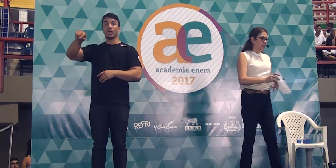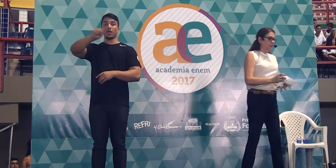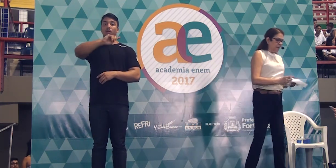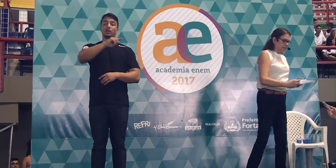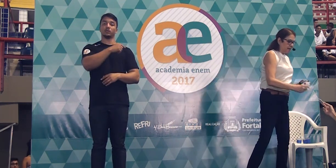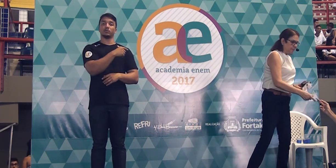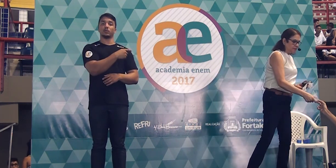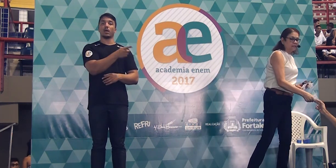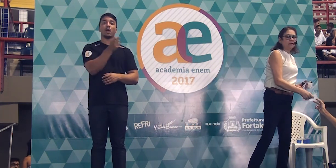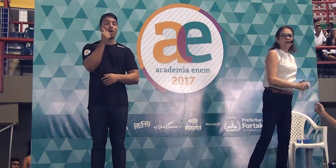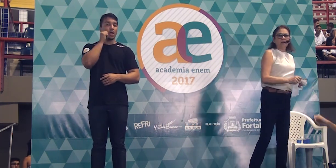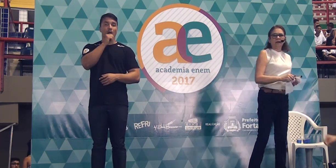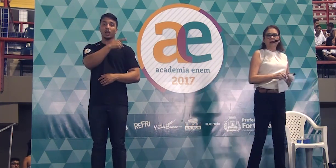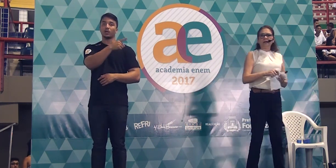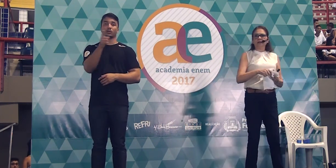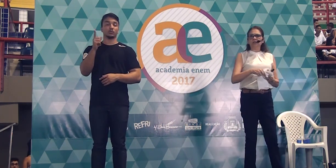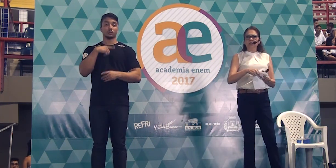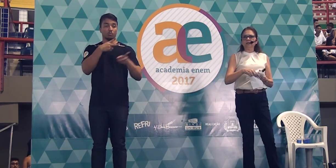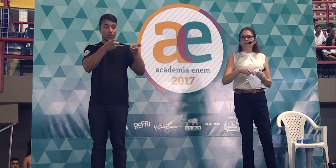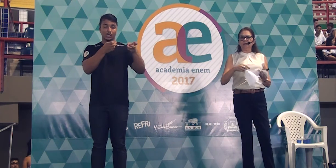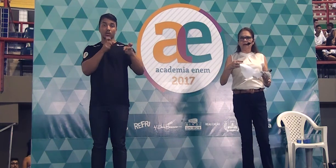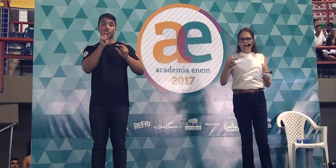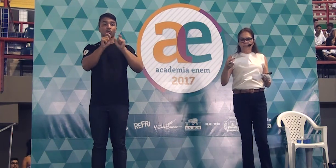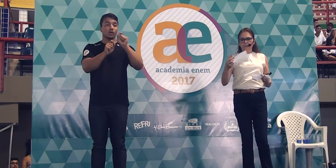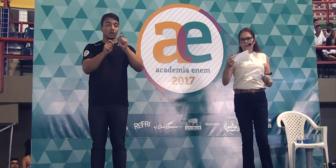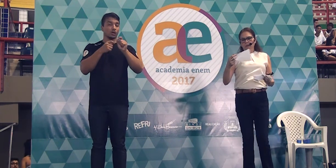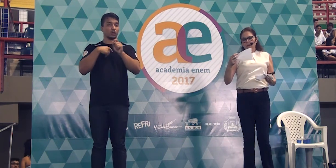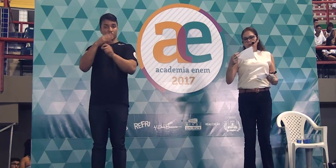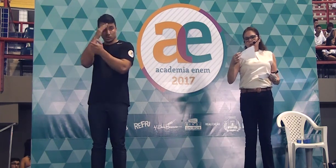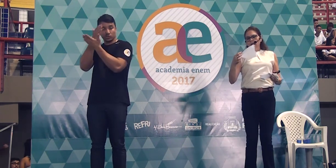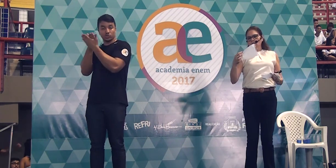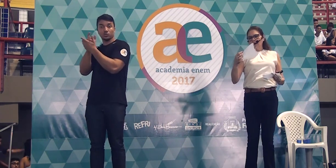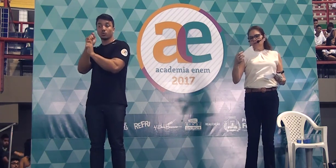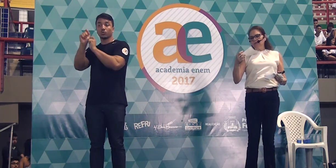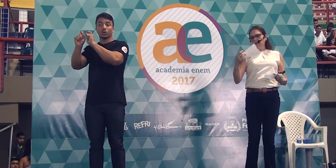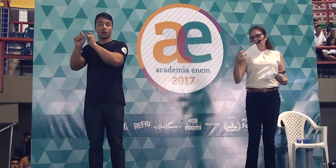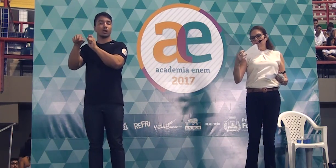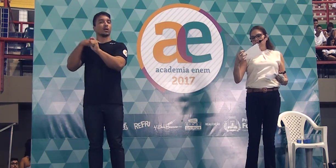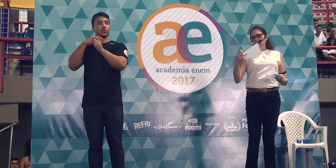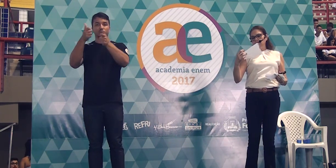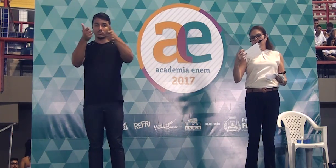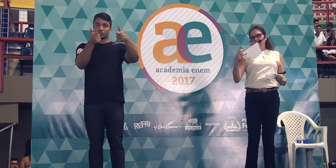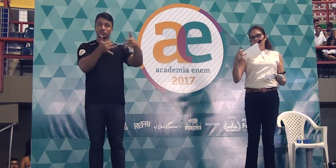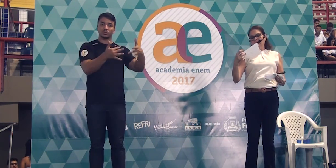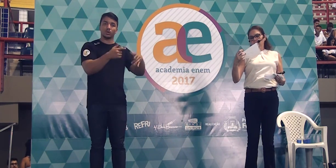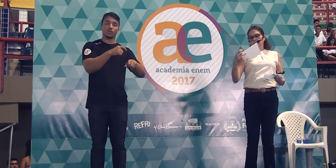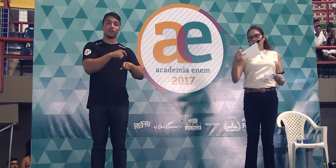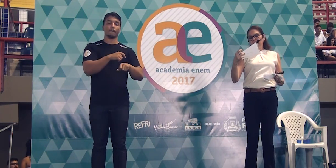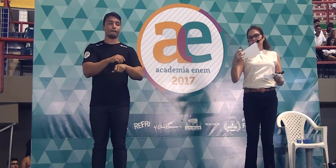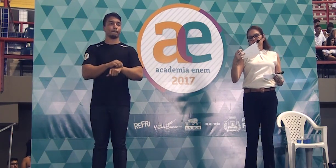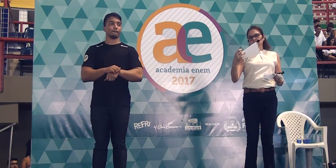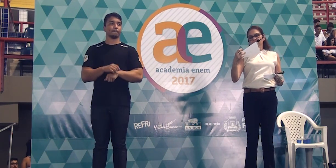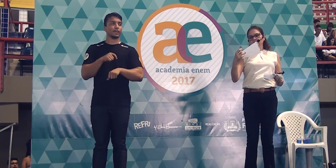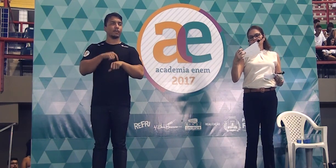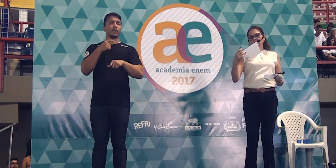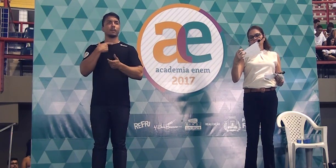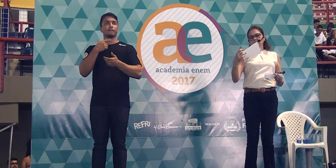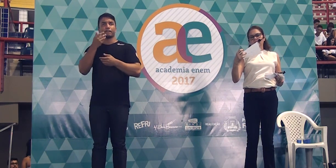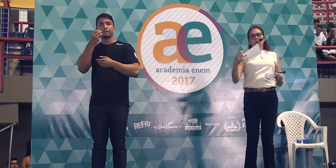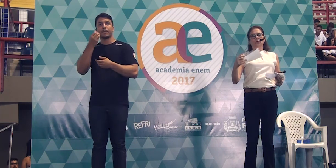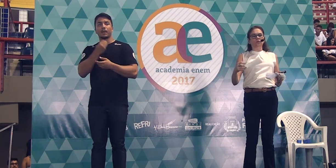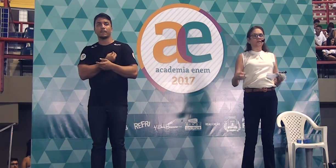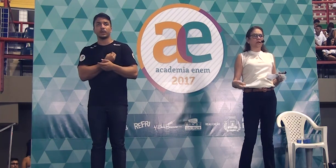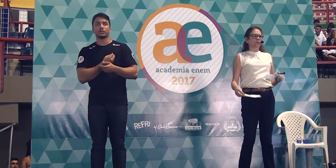elas, percebe-se que, acredita-se que, em qual tempo falo? Presente ou